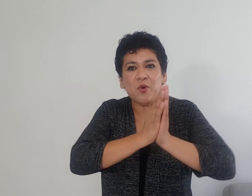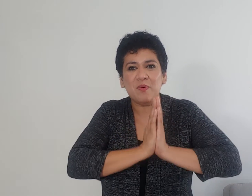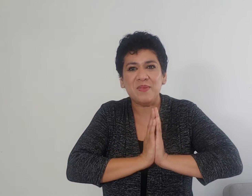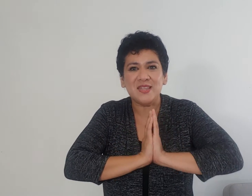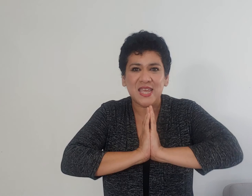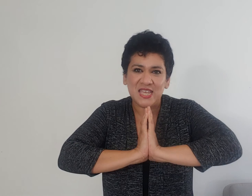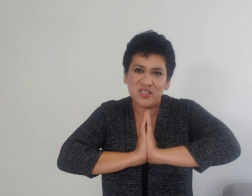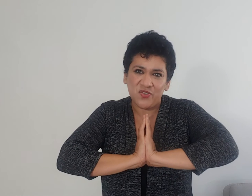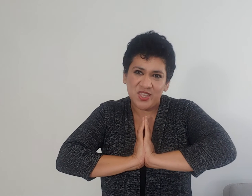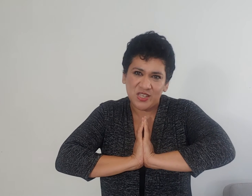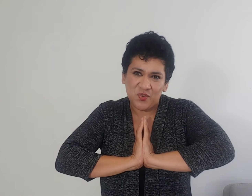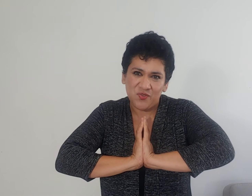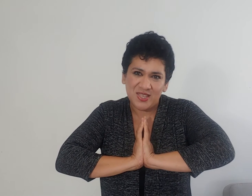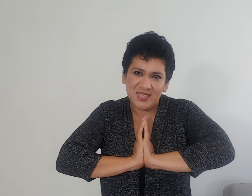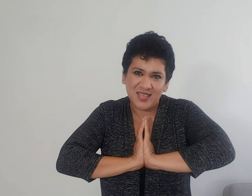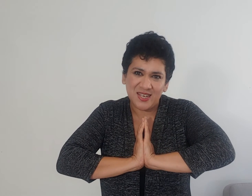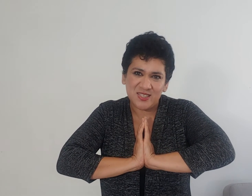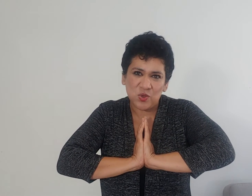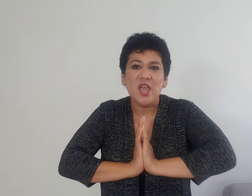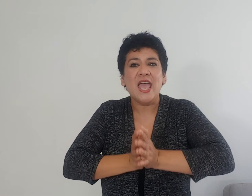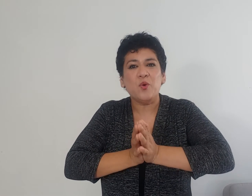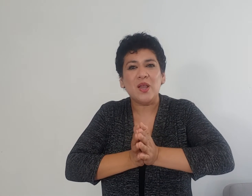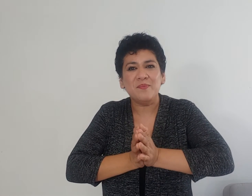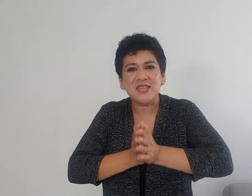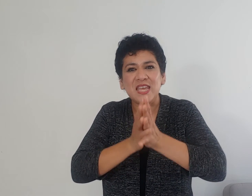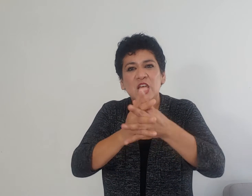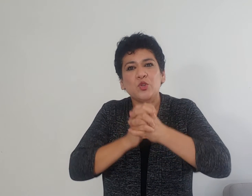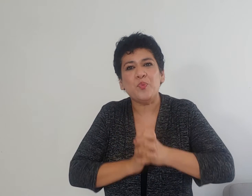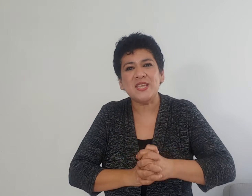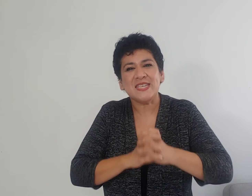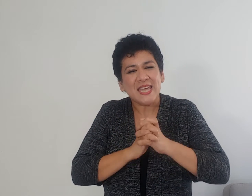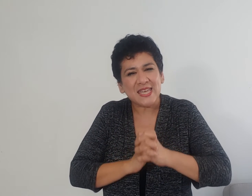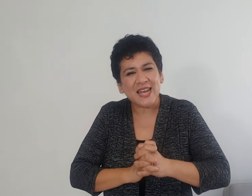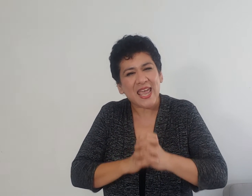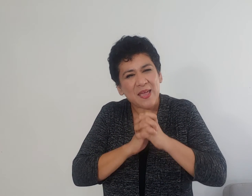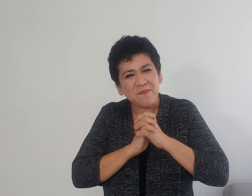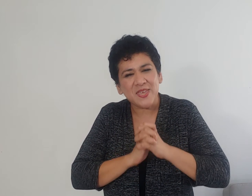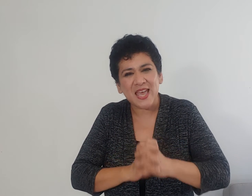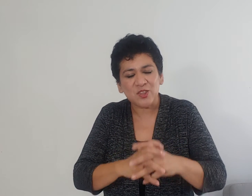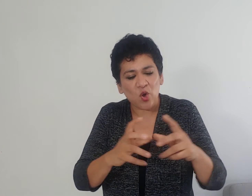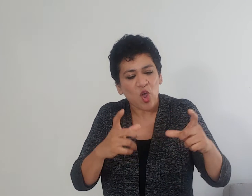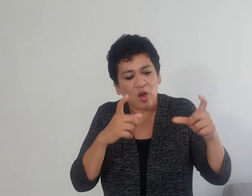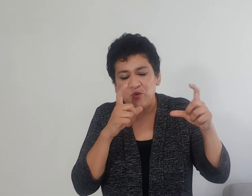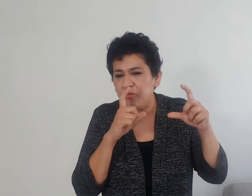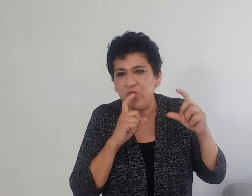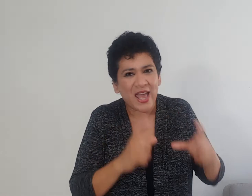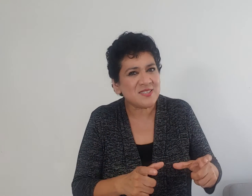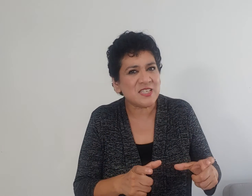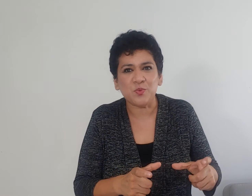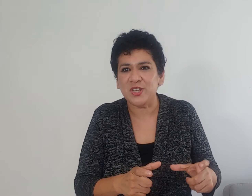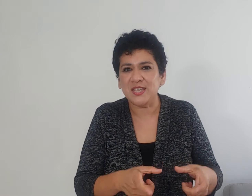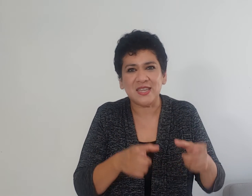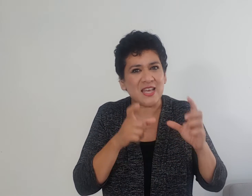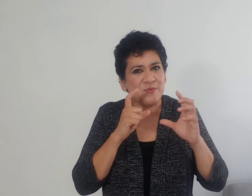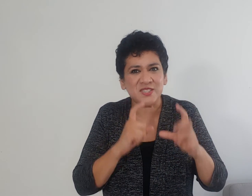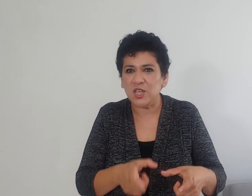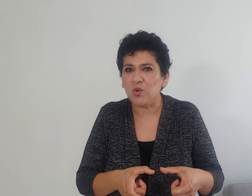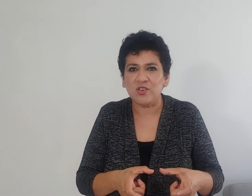nuevamente esa fe y esa confianza en Cristo. Igualmente tú puedes irle enviando frases bonitas, versículos